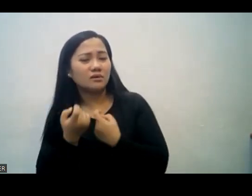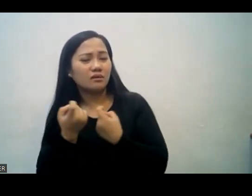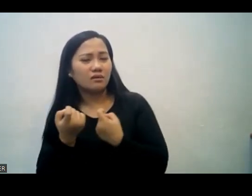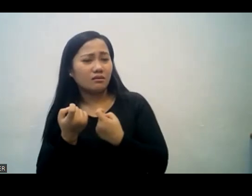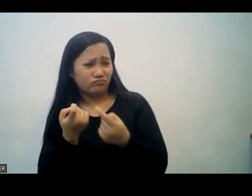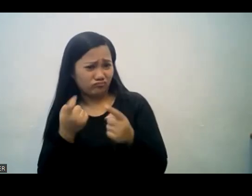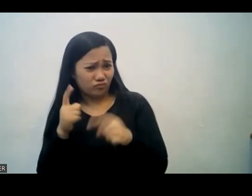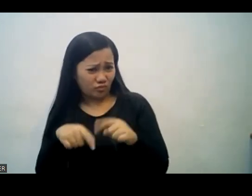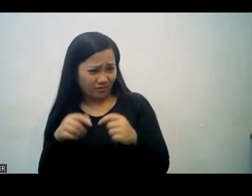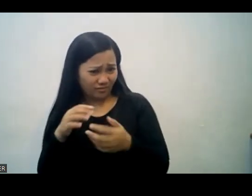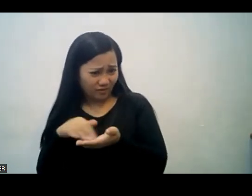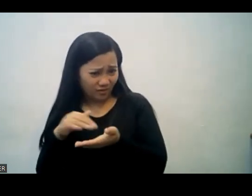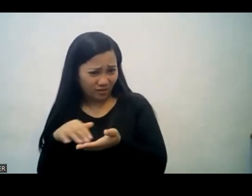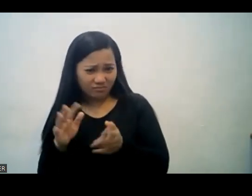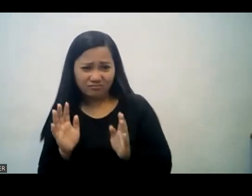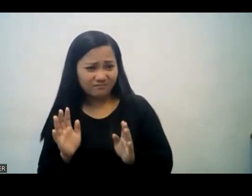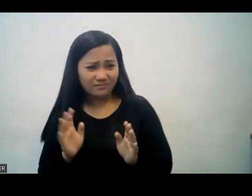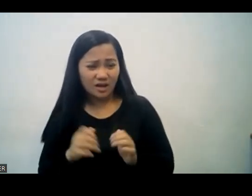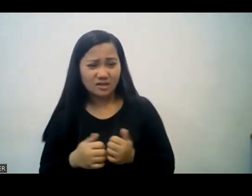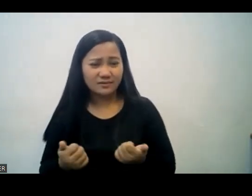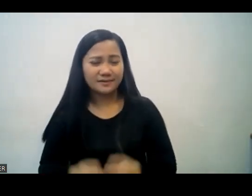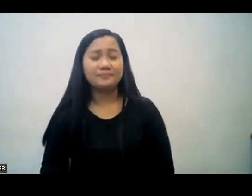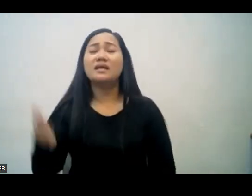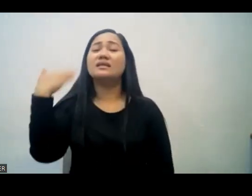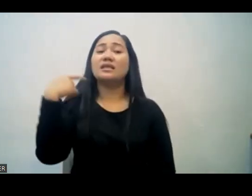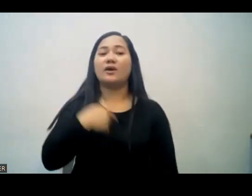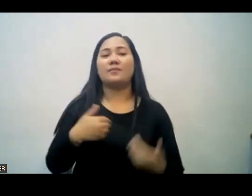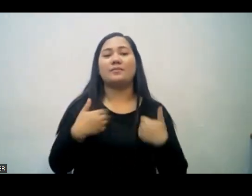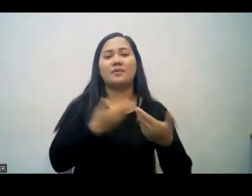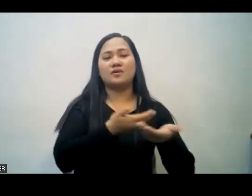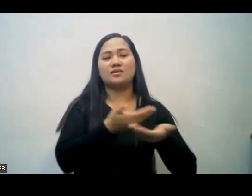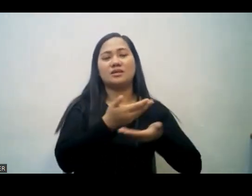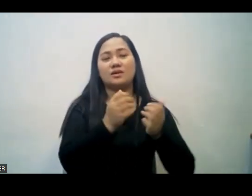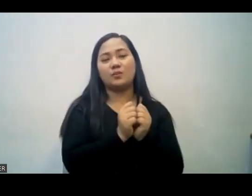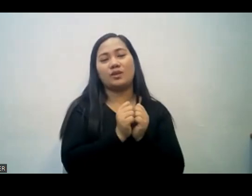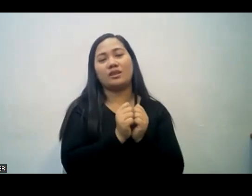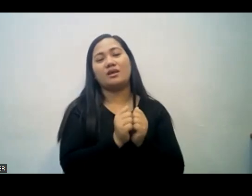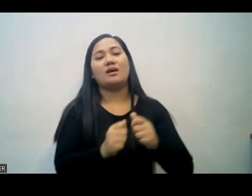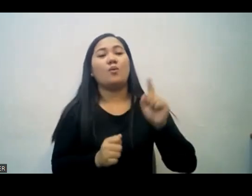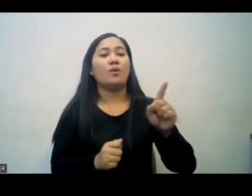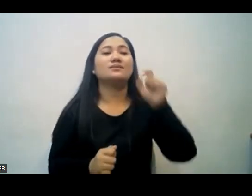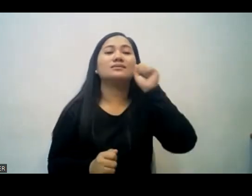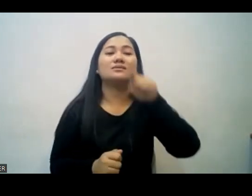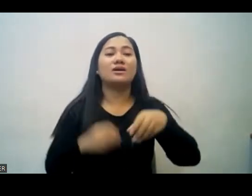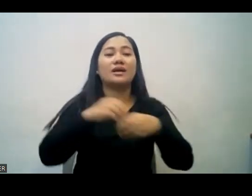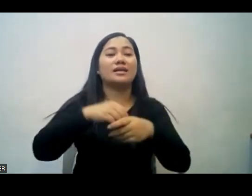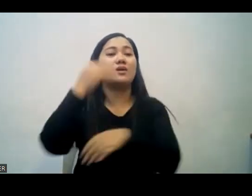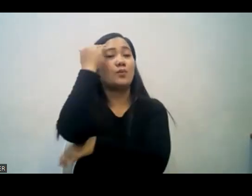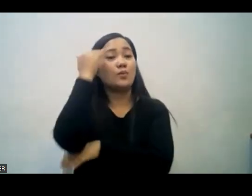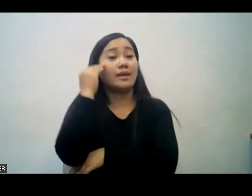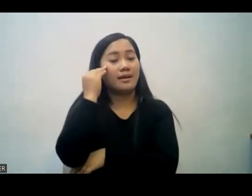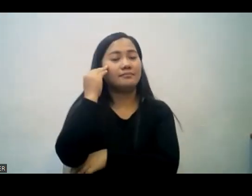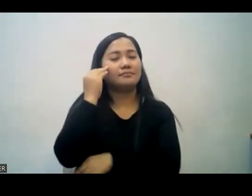I have a counseling with one sister. Kaya ako nagkaroon ng counseling sa isang sister. In Korea. Dito po sa Korea po